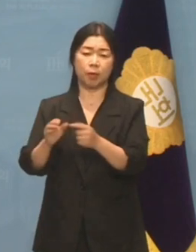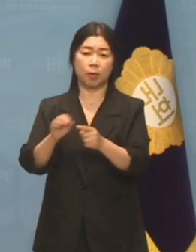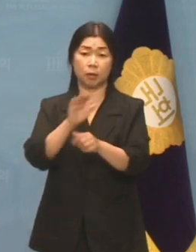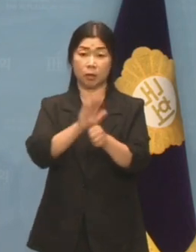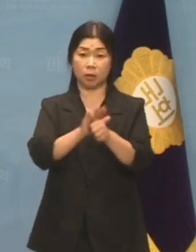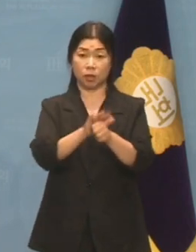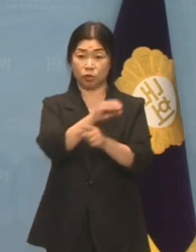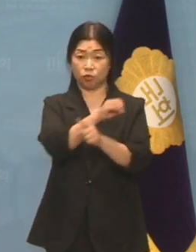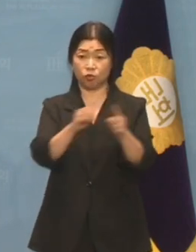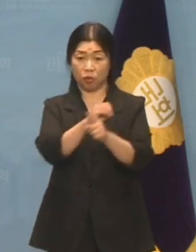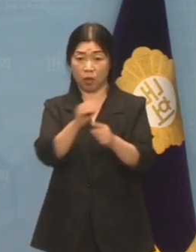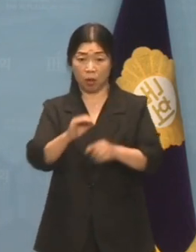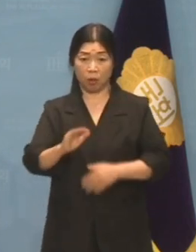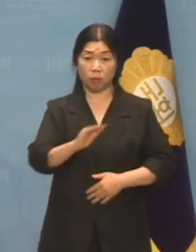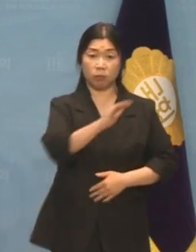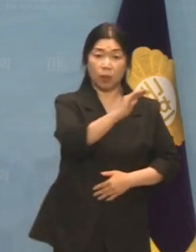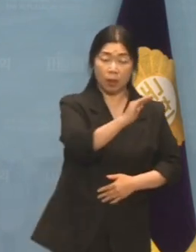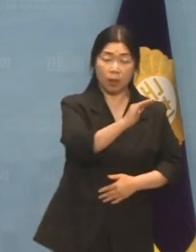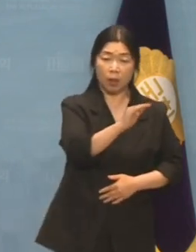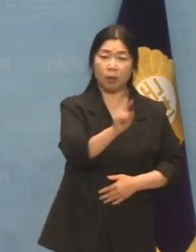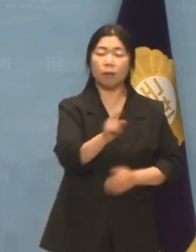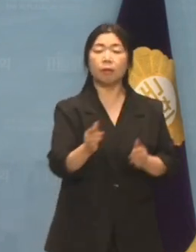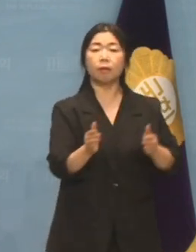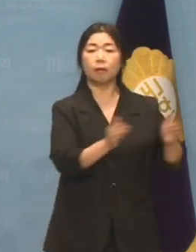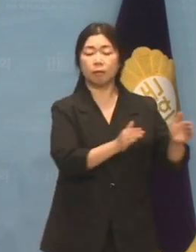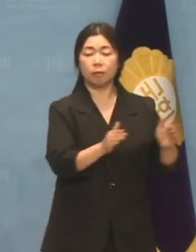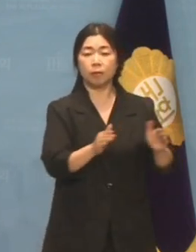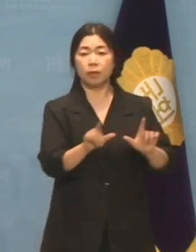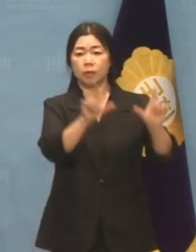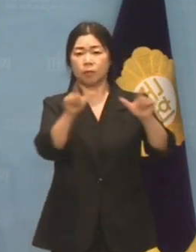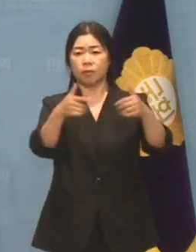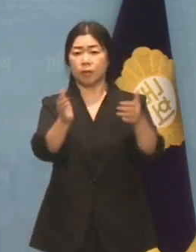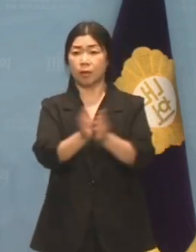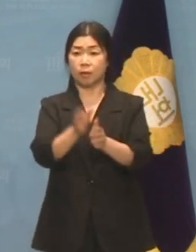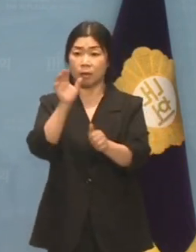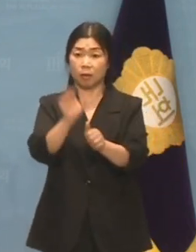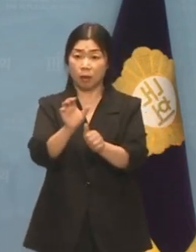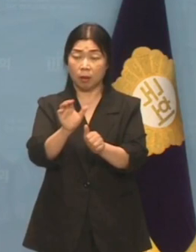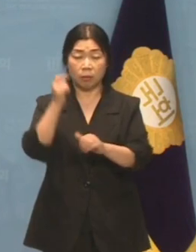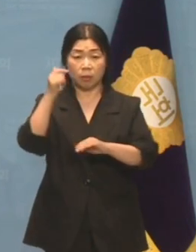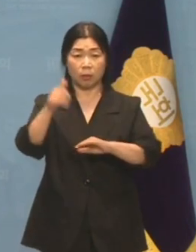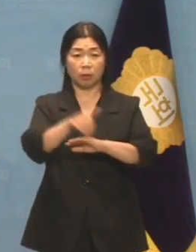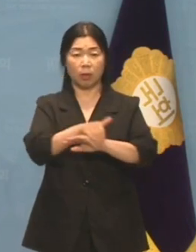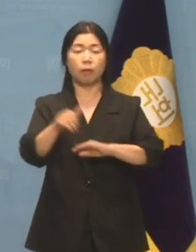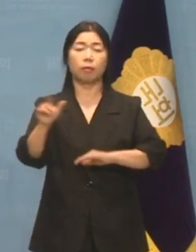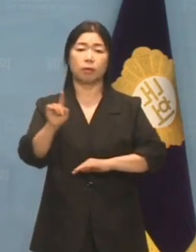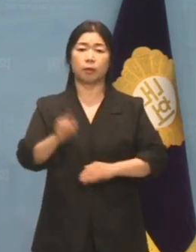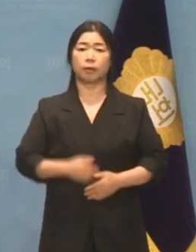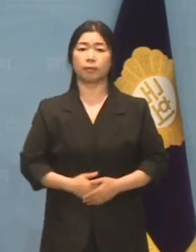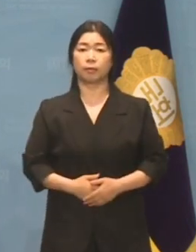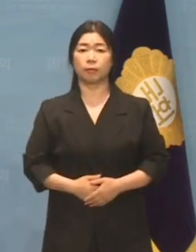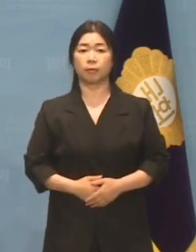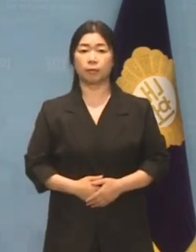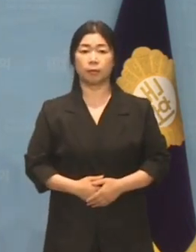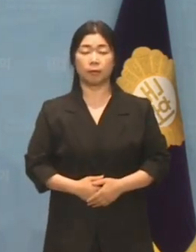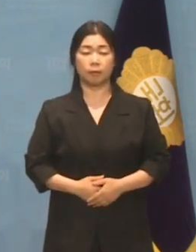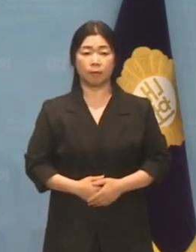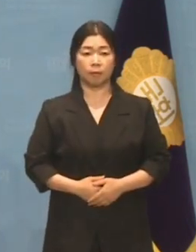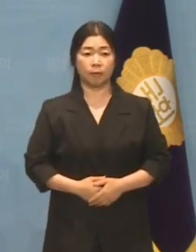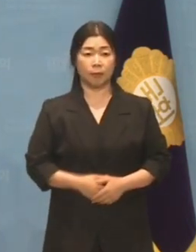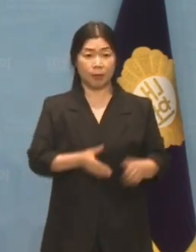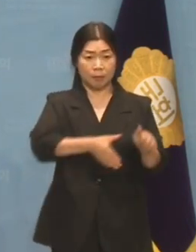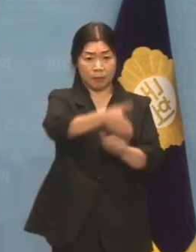보더니 이제 다음 차례는 시민단체 탄압입니까? 블랙리스트와 화이트리스트를 만들어